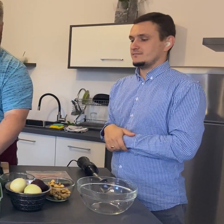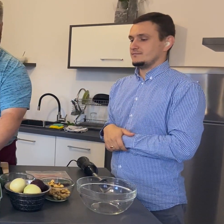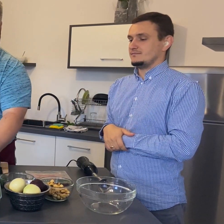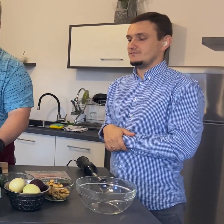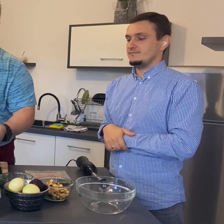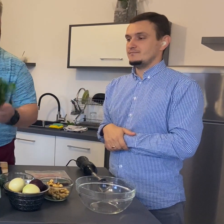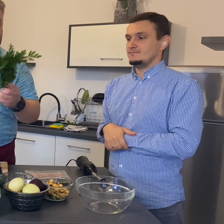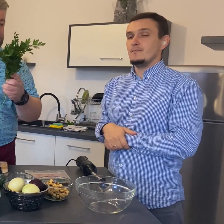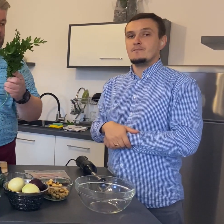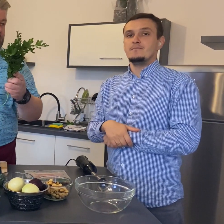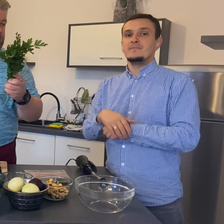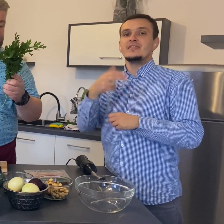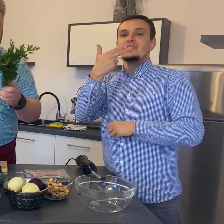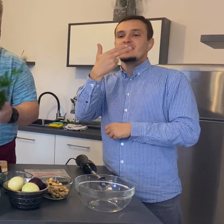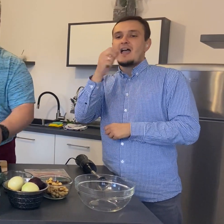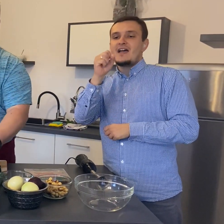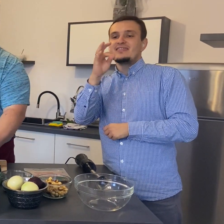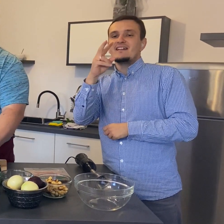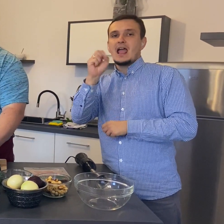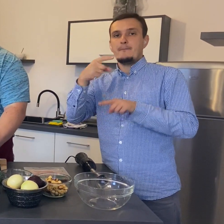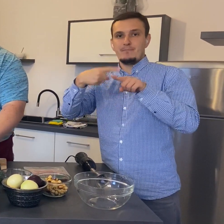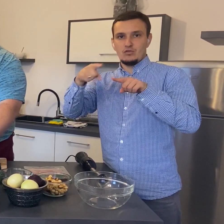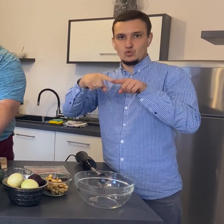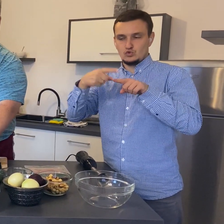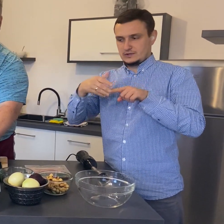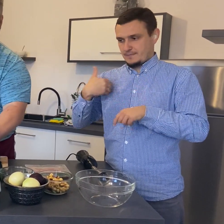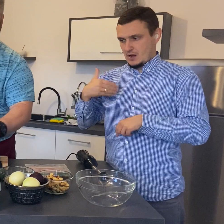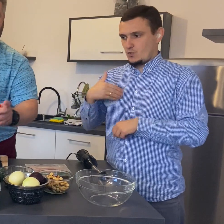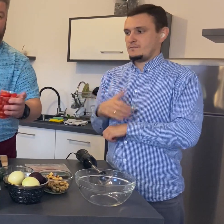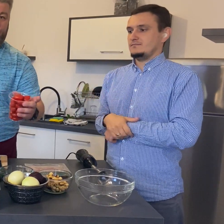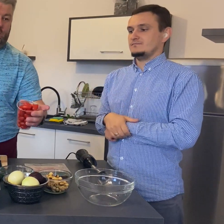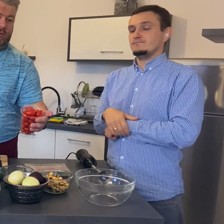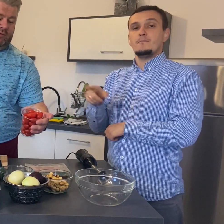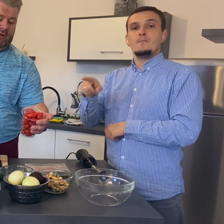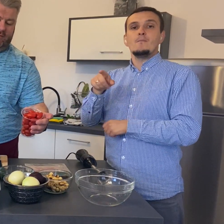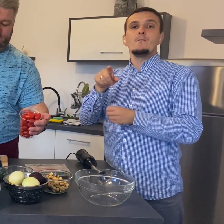Natka pietruszki. Pomidorki koktajlowe.